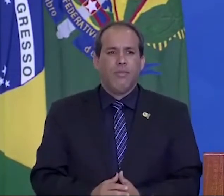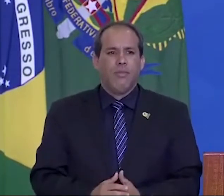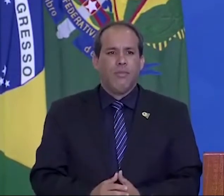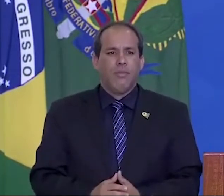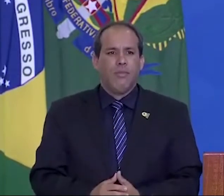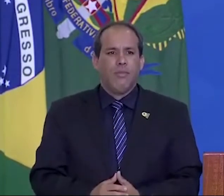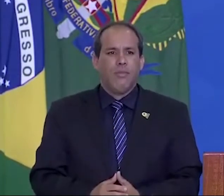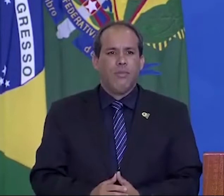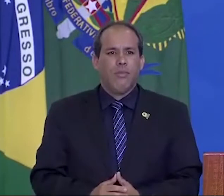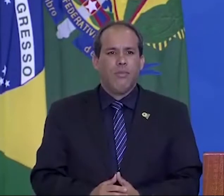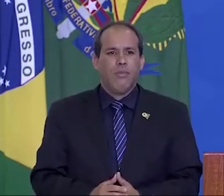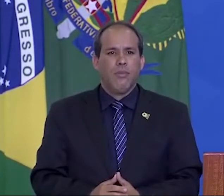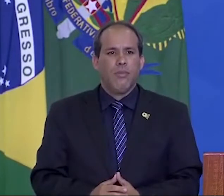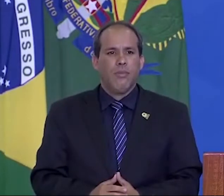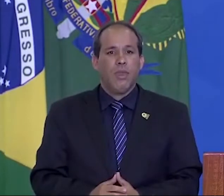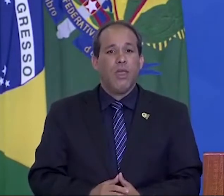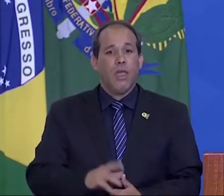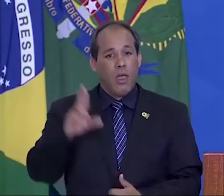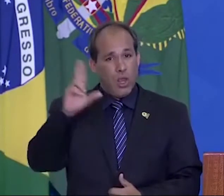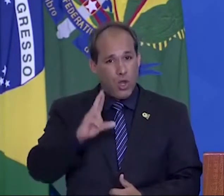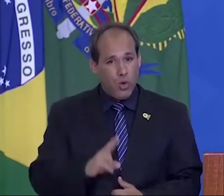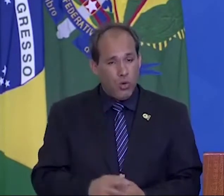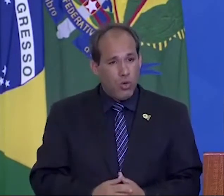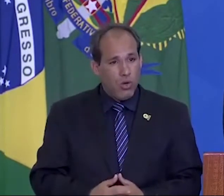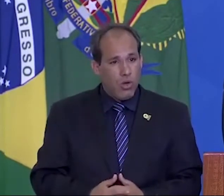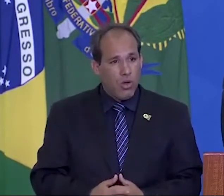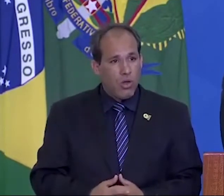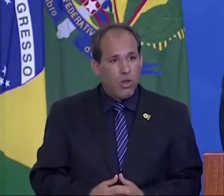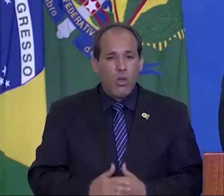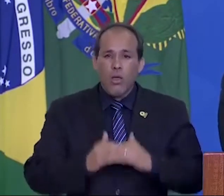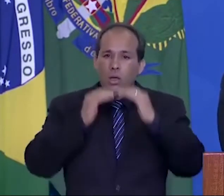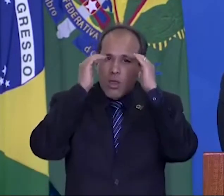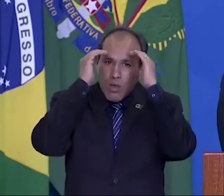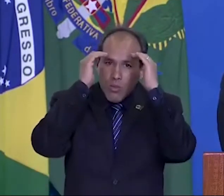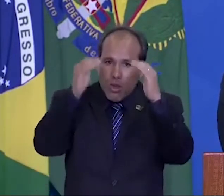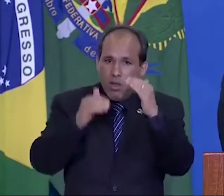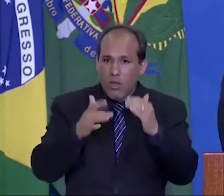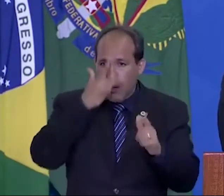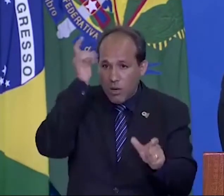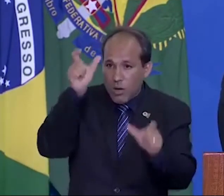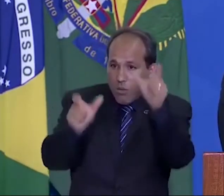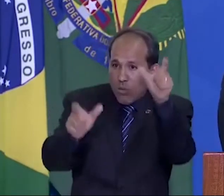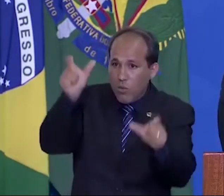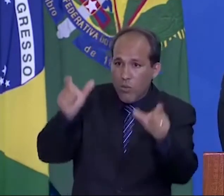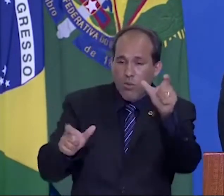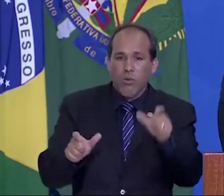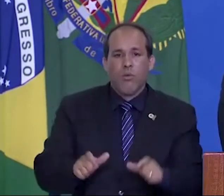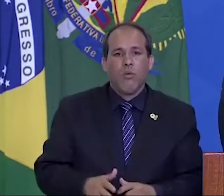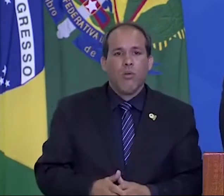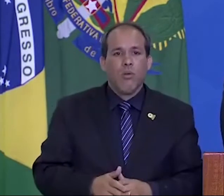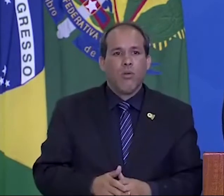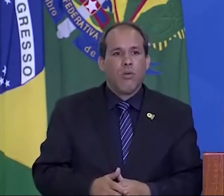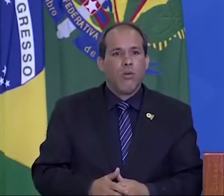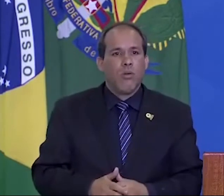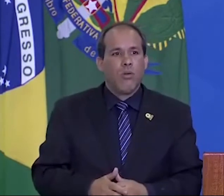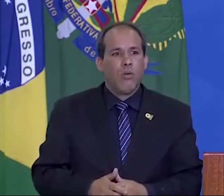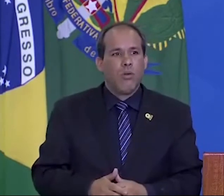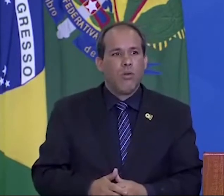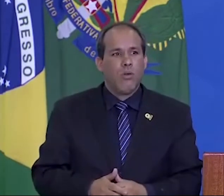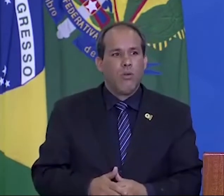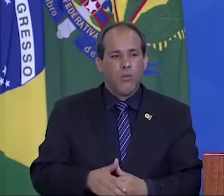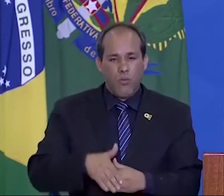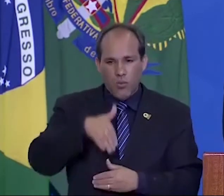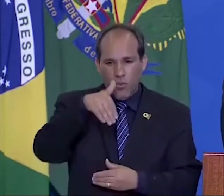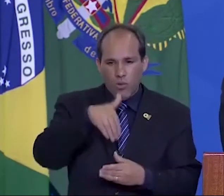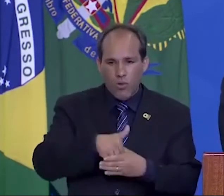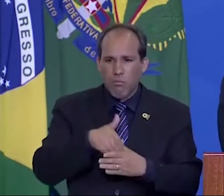com religião, respeitando o próximo, votando de